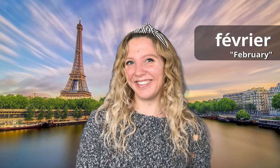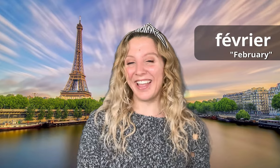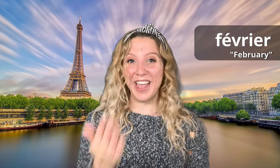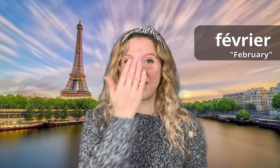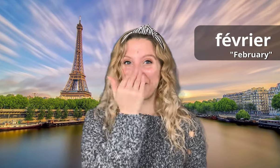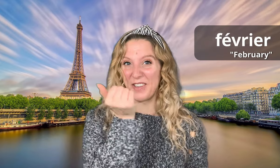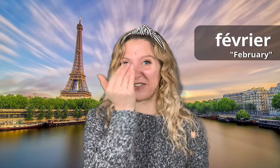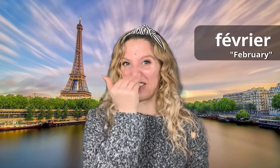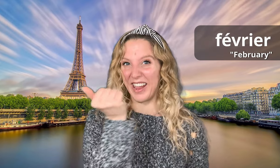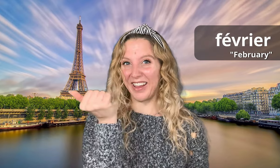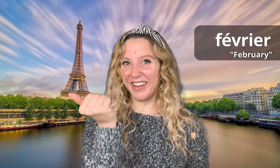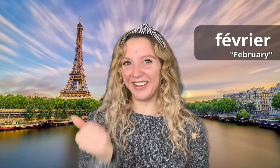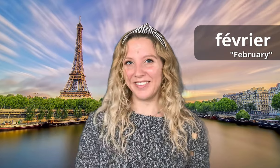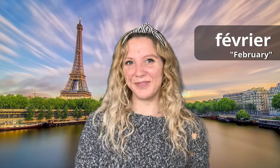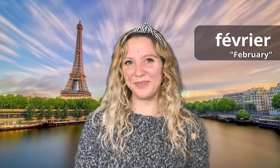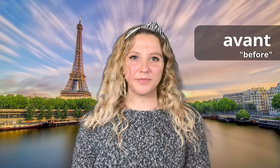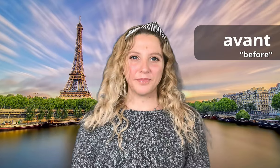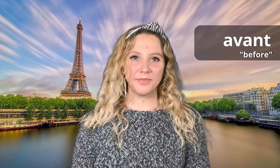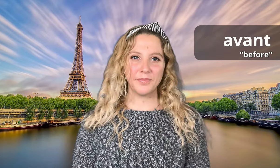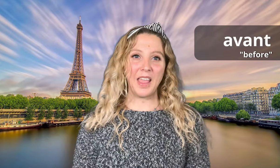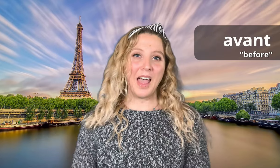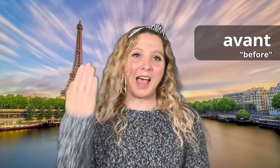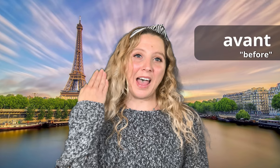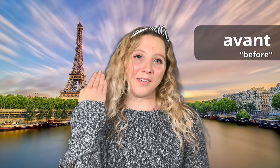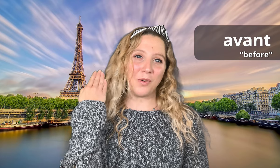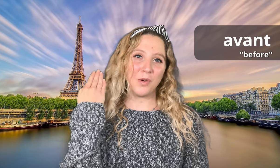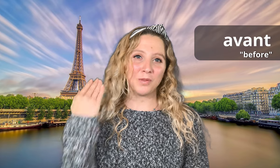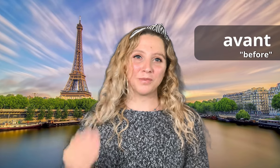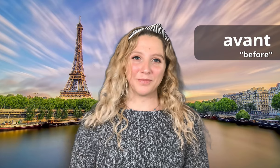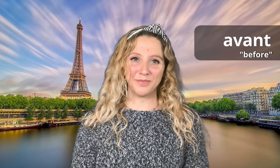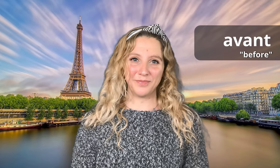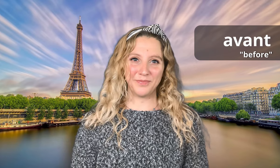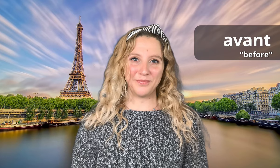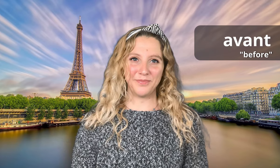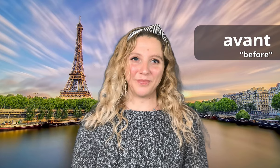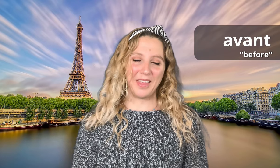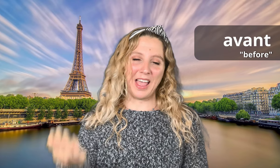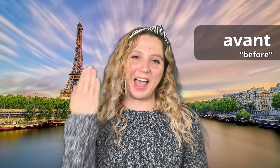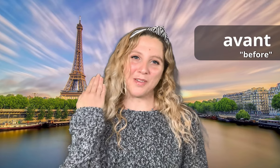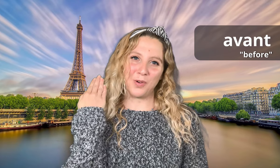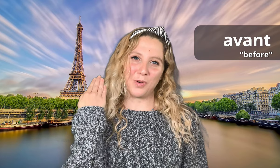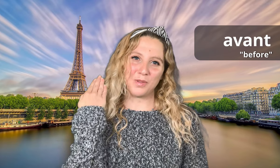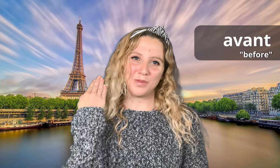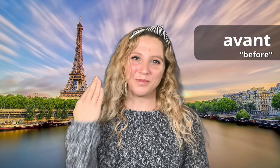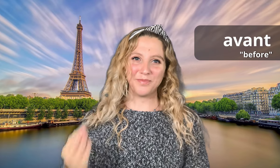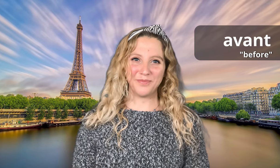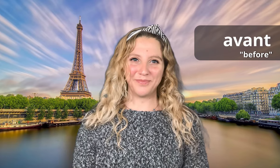Février Avant Avant Avant